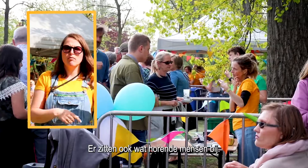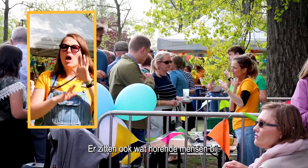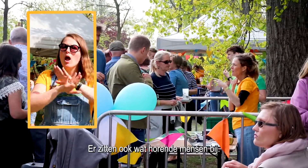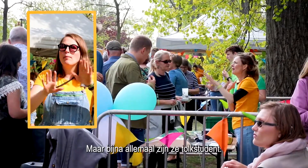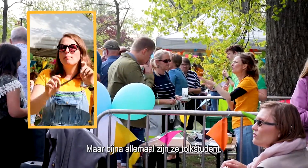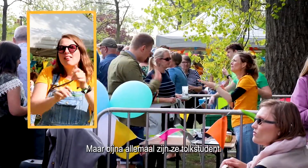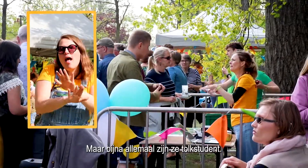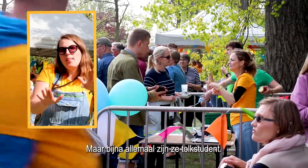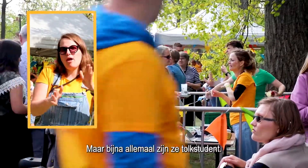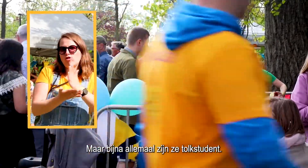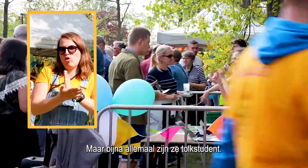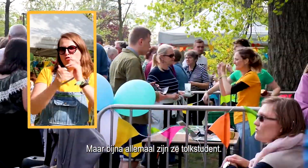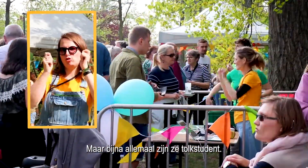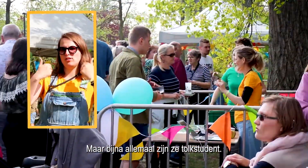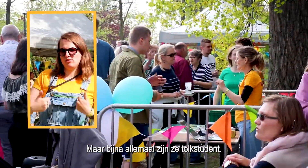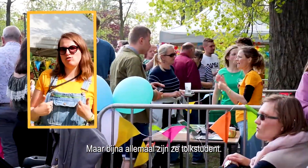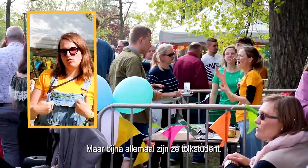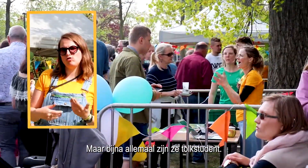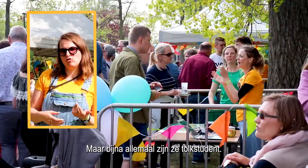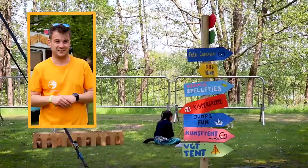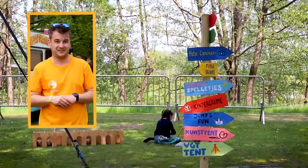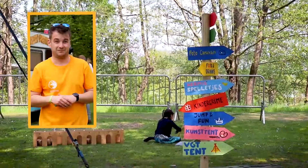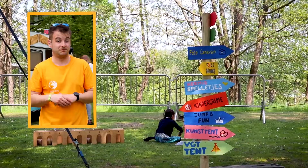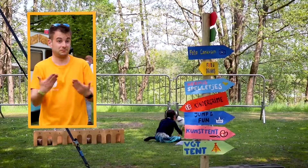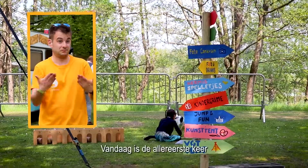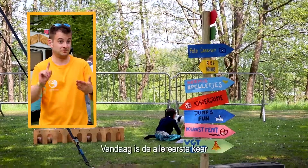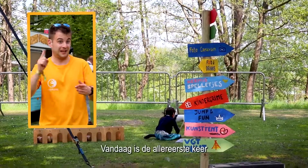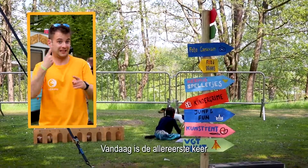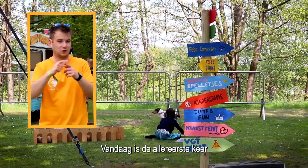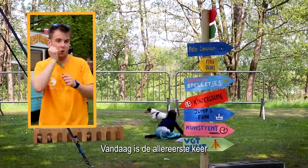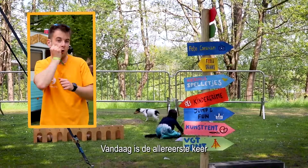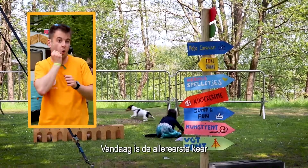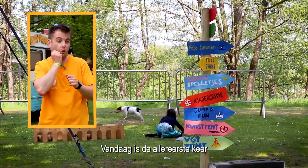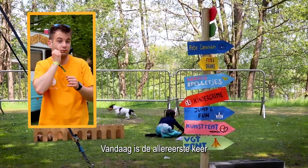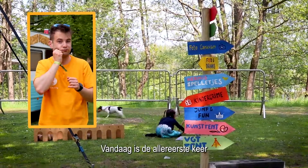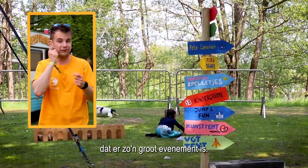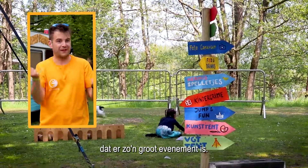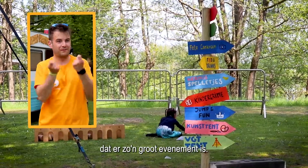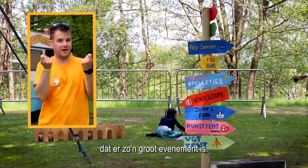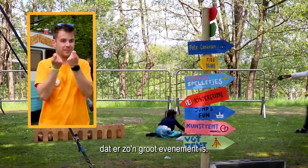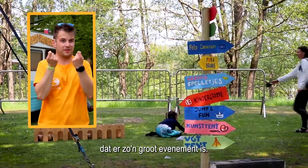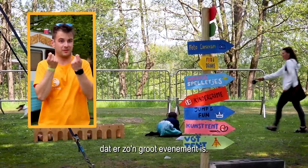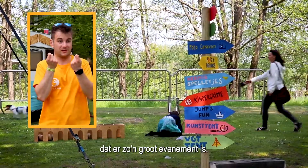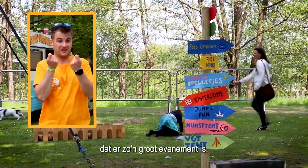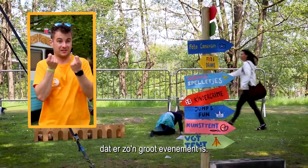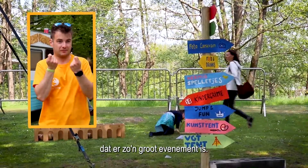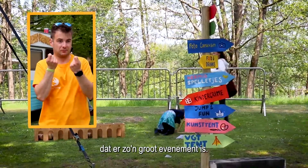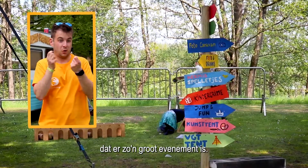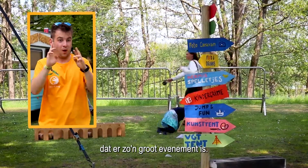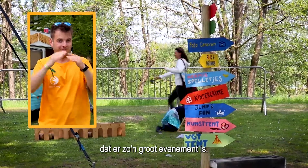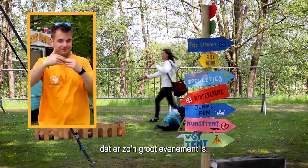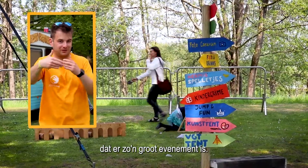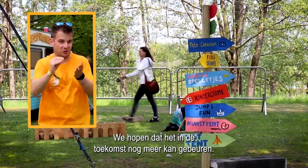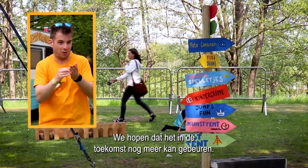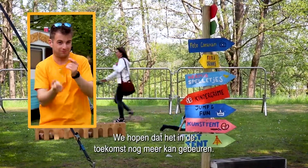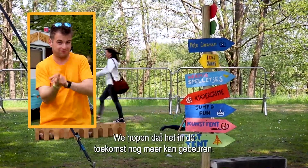mensen bij, maar bijna allemaal zijn ze tolkstudent. Vandaag is de allereerste keer dat het echt zo'n groot evenement is.